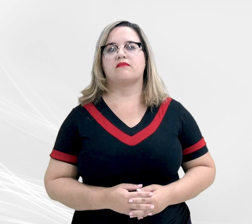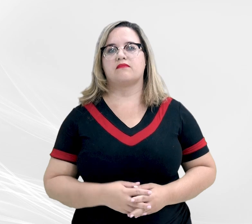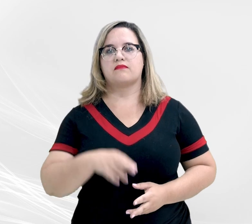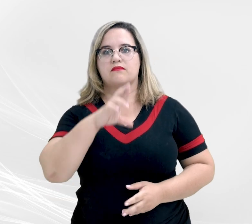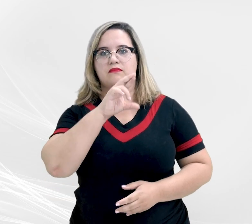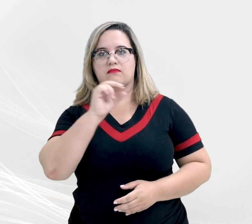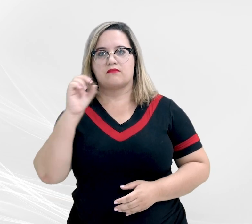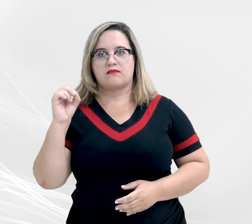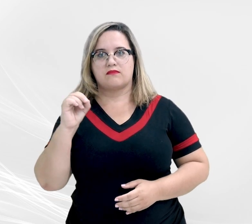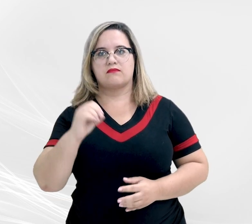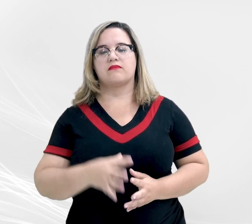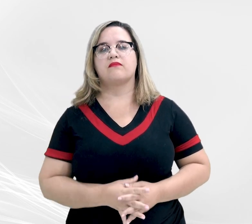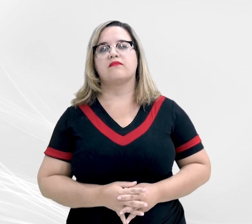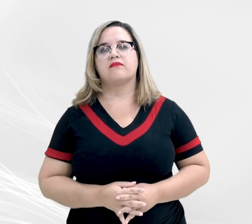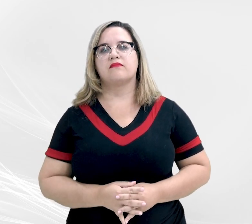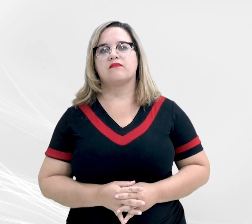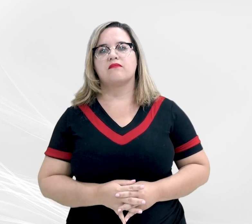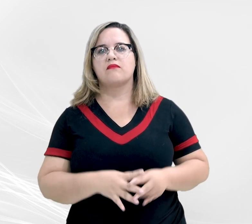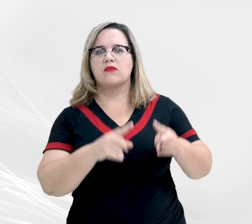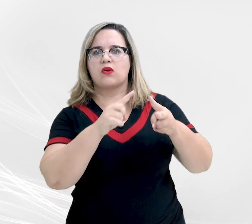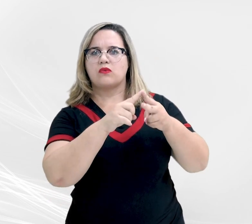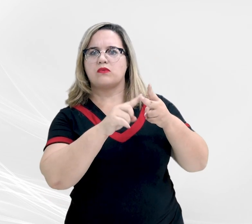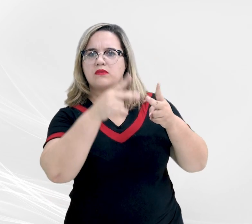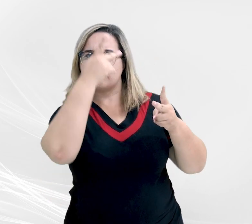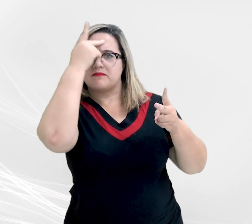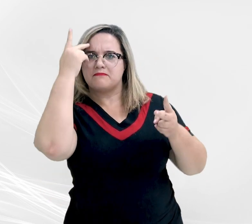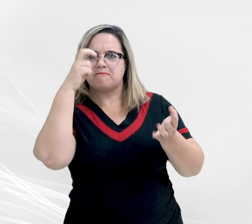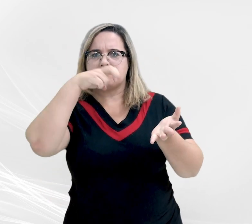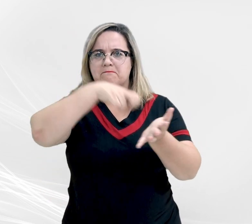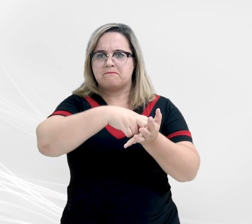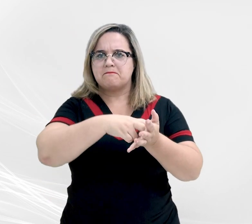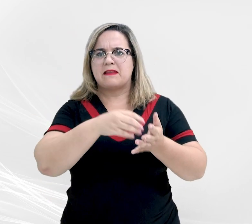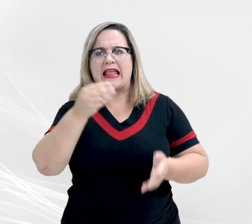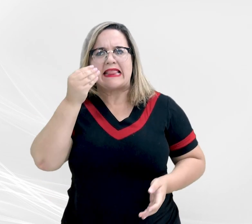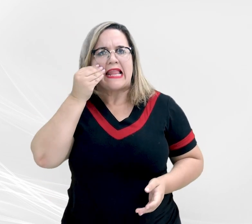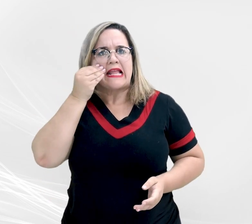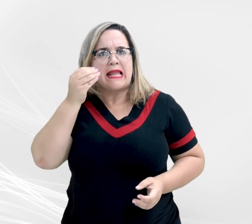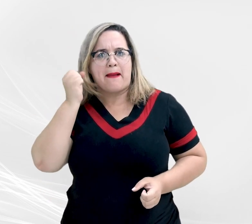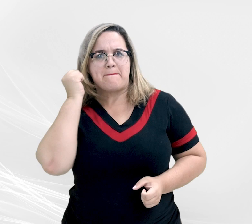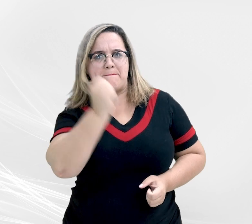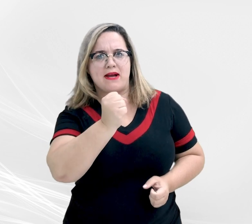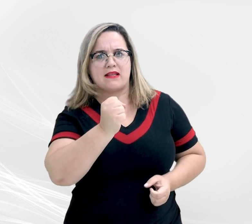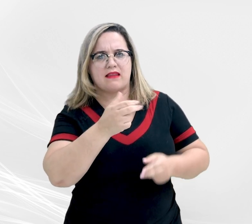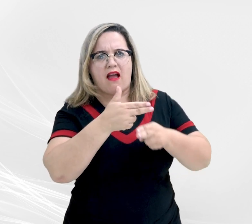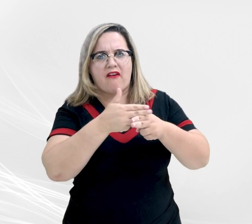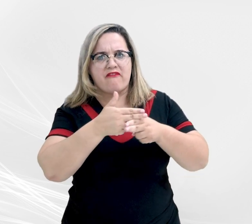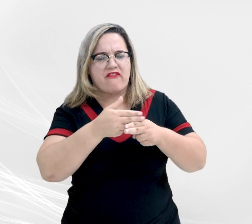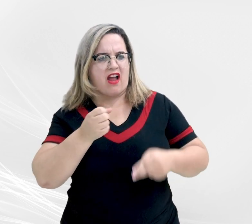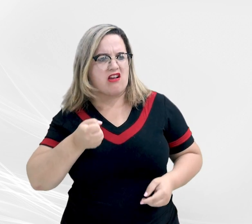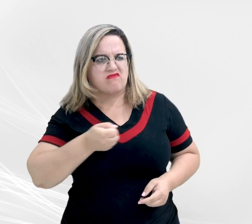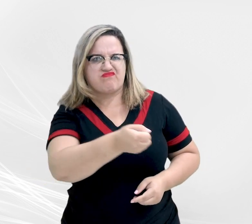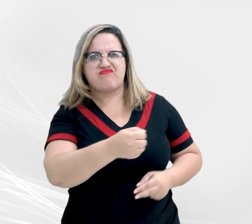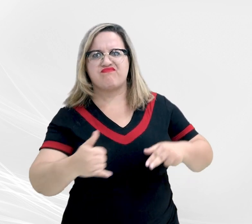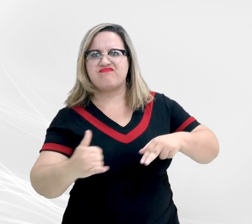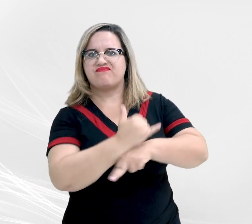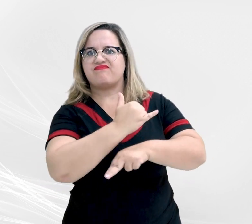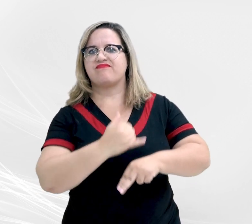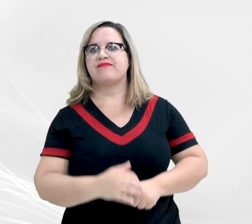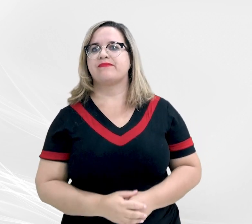Rondonópolis, dupla é condenada por tentar matar vítima a facadas. O Tribunal do